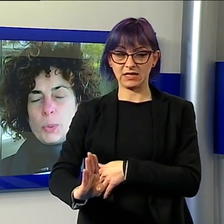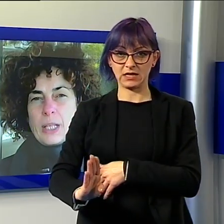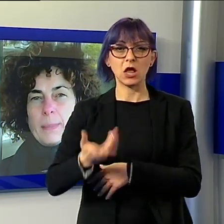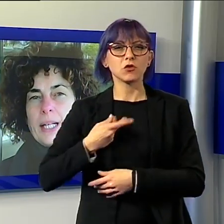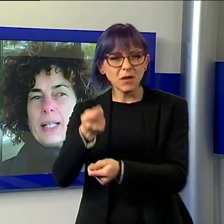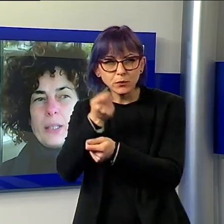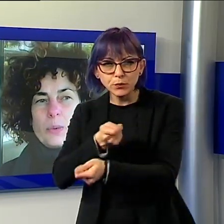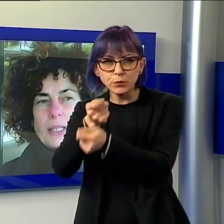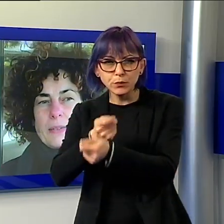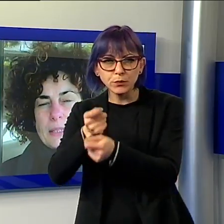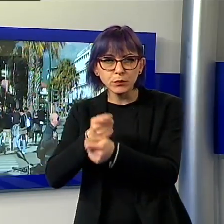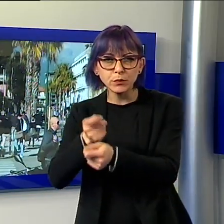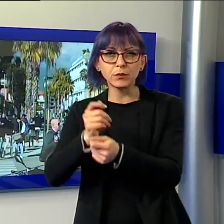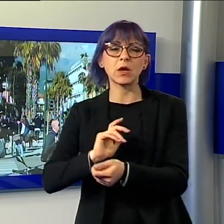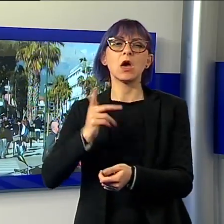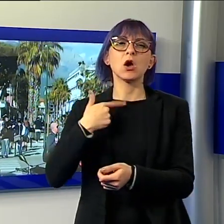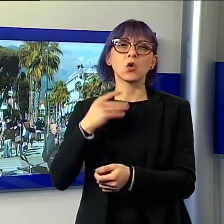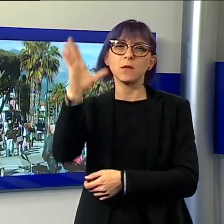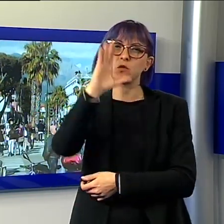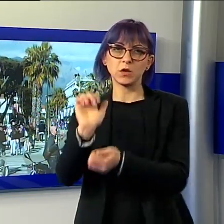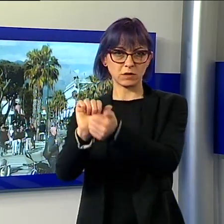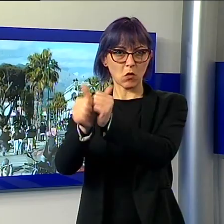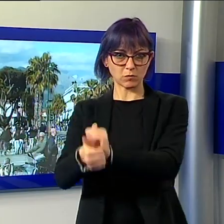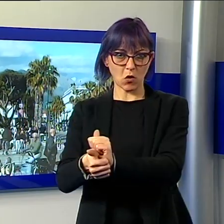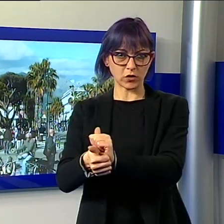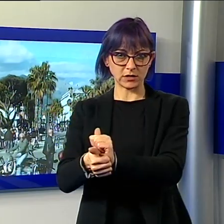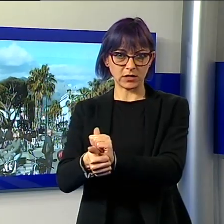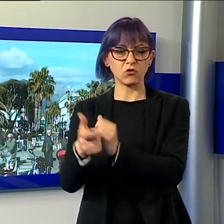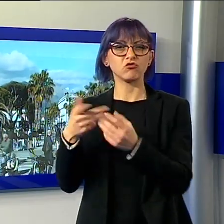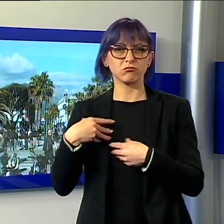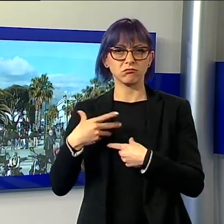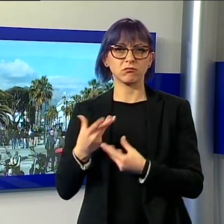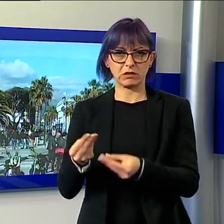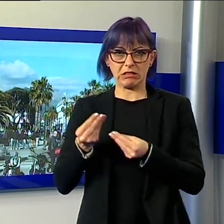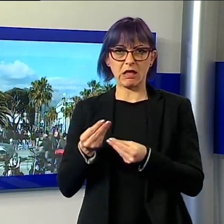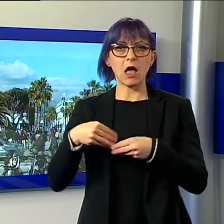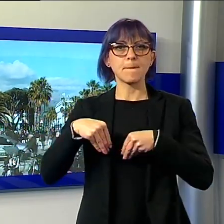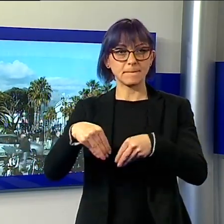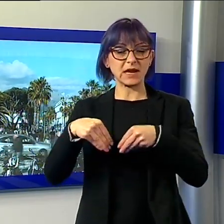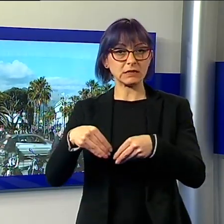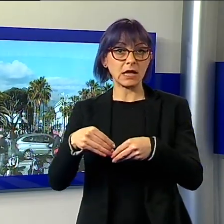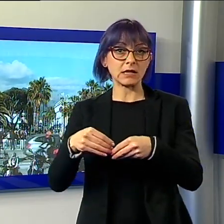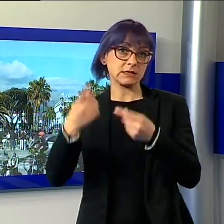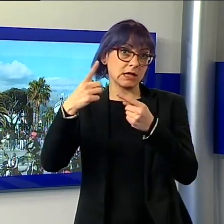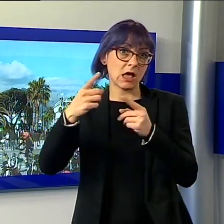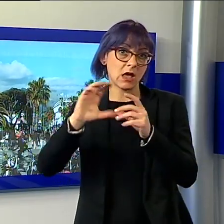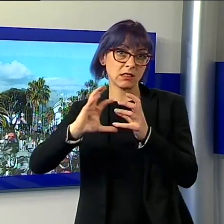potrebbe dare una diversificazione delle presenze proprio per questi momenti di Pasqua dove gli stranieri soprattutto